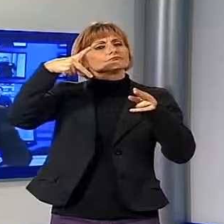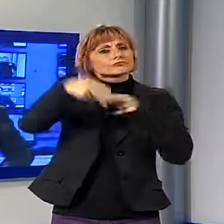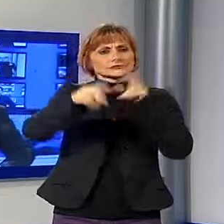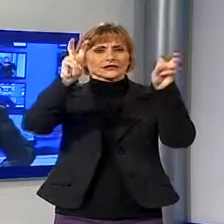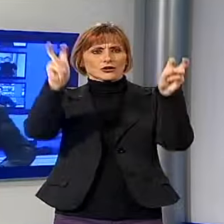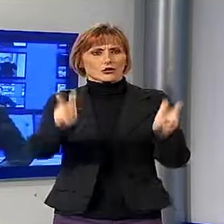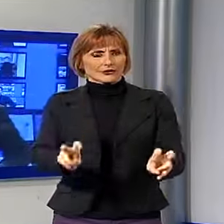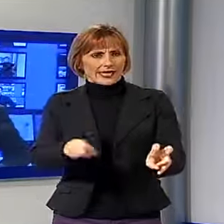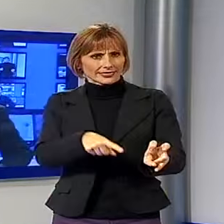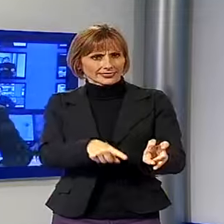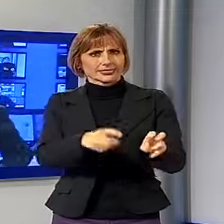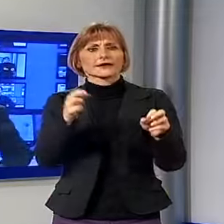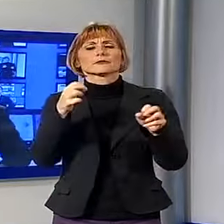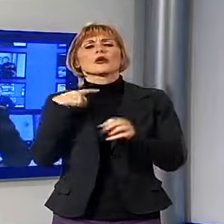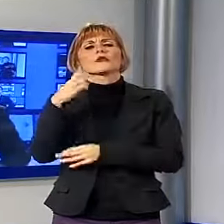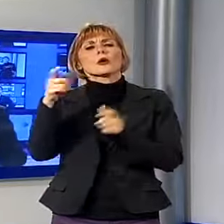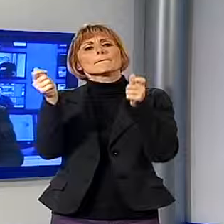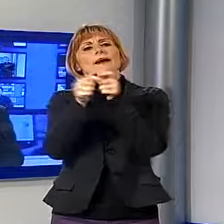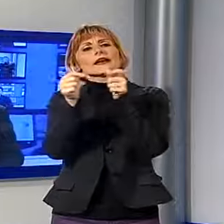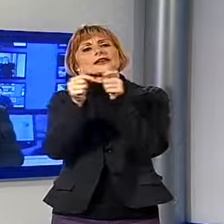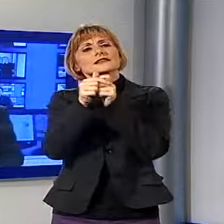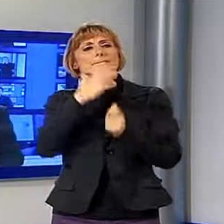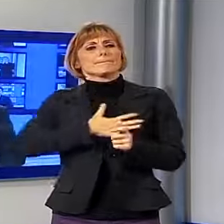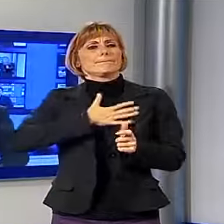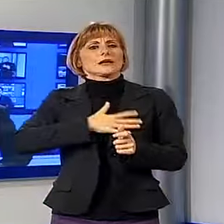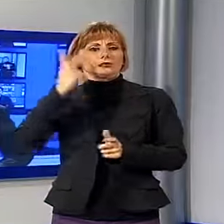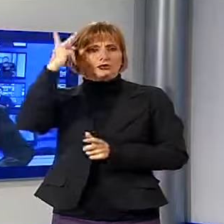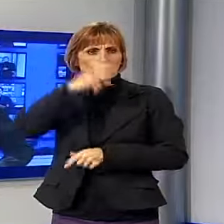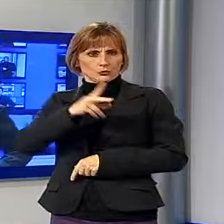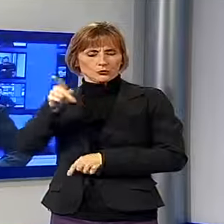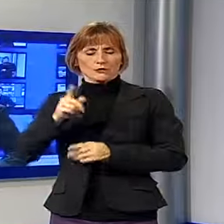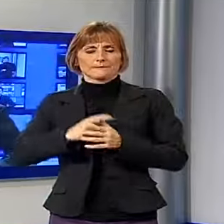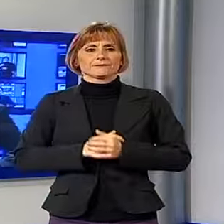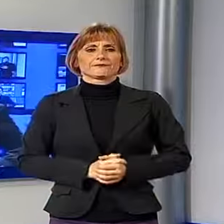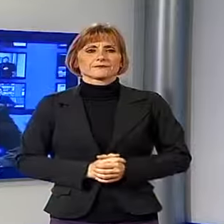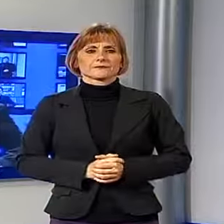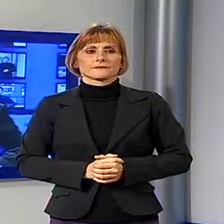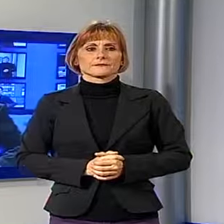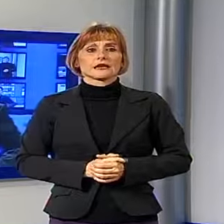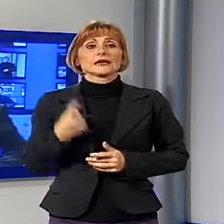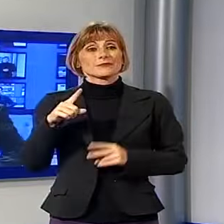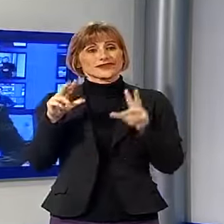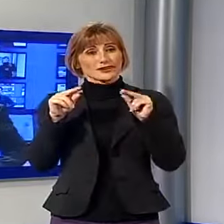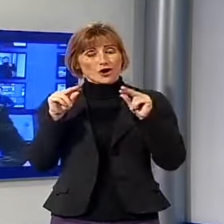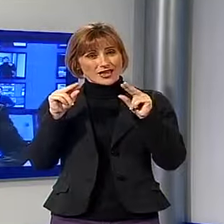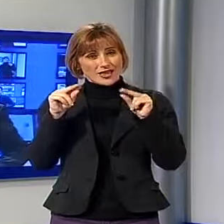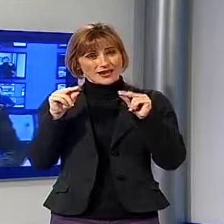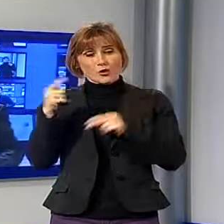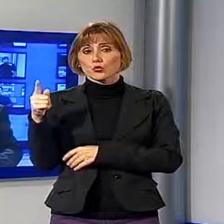frazione di Brandeglio a Bagni di Lucca. Per la cronaca una bimba di 13